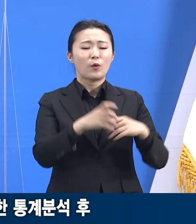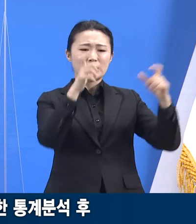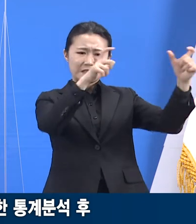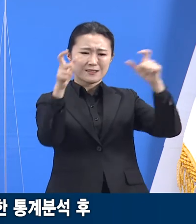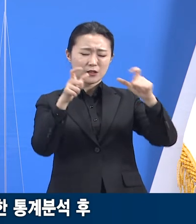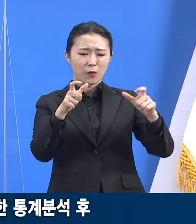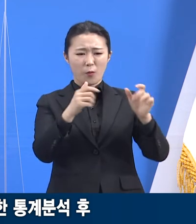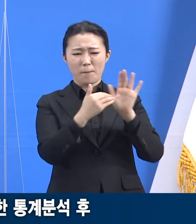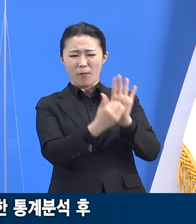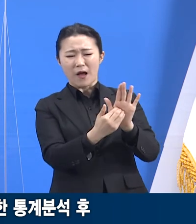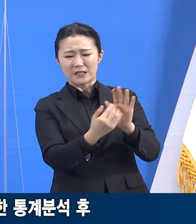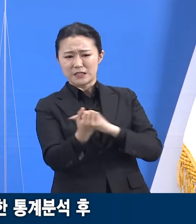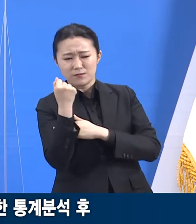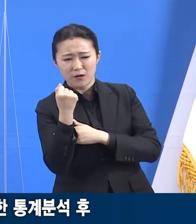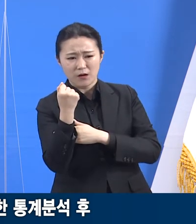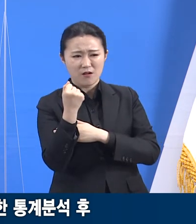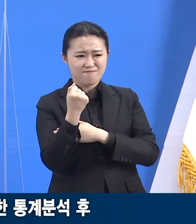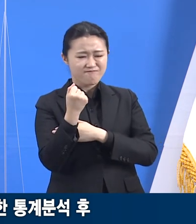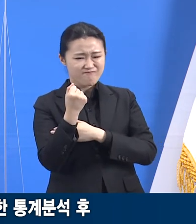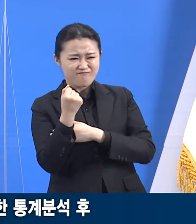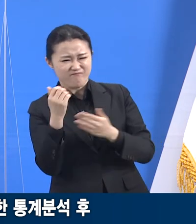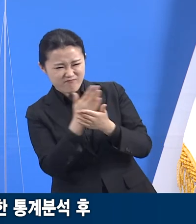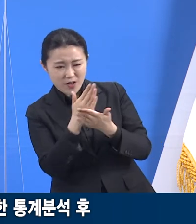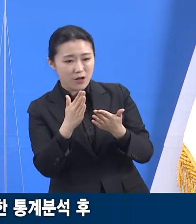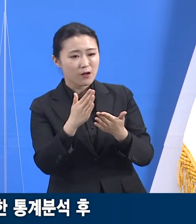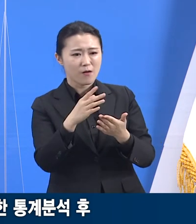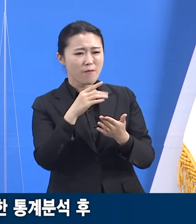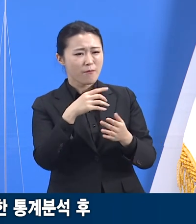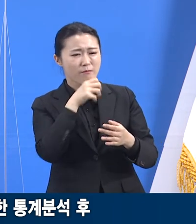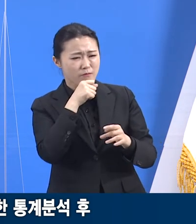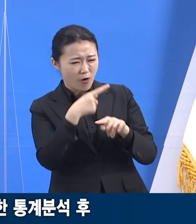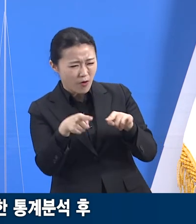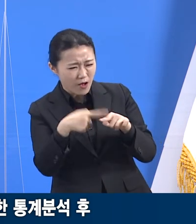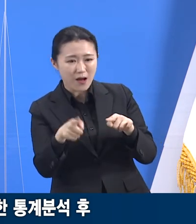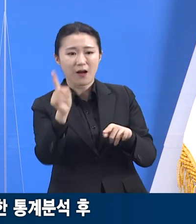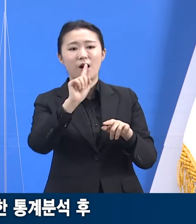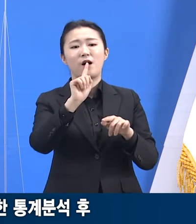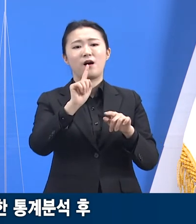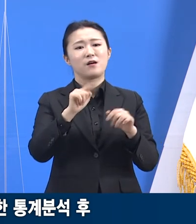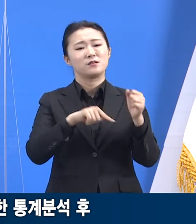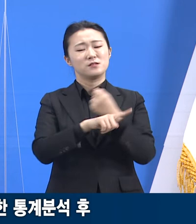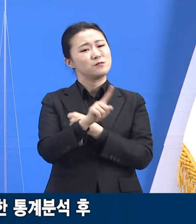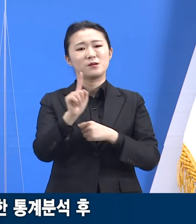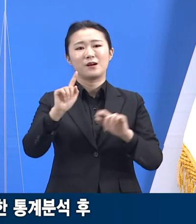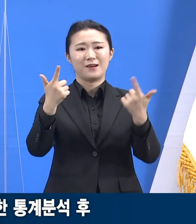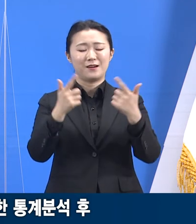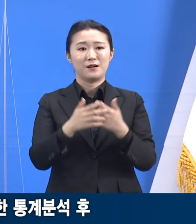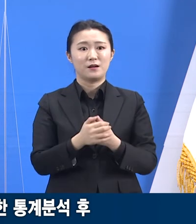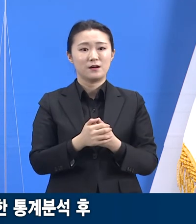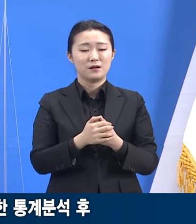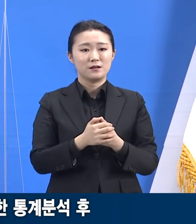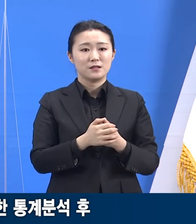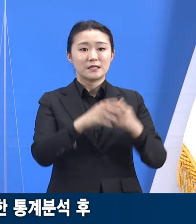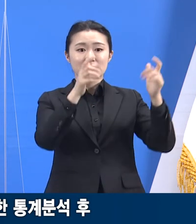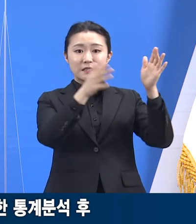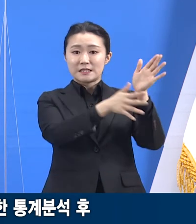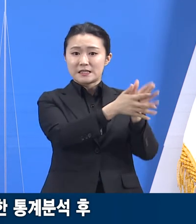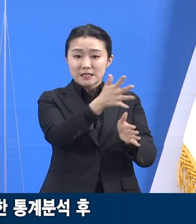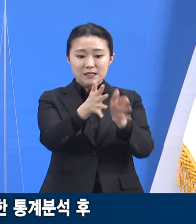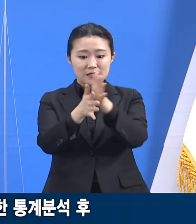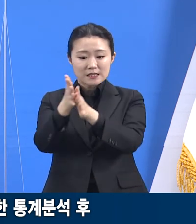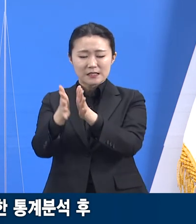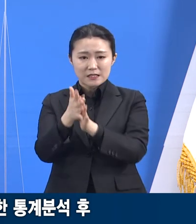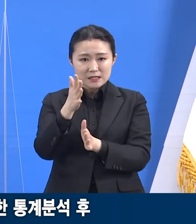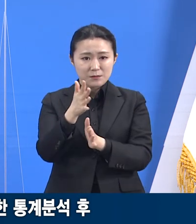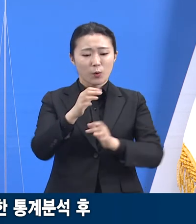코로나19 발생률이 지역별로 편차가 나는 결과에 있어 지자체의 대응 능력이라는 요인은 상당히 부분적입니다.